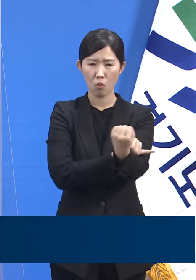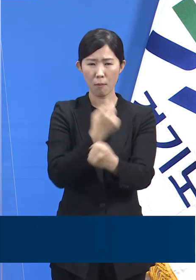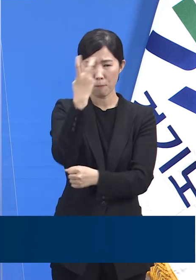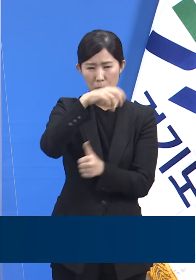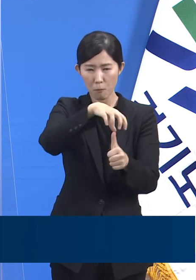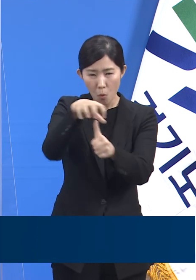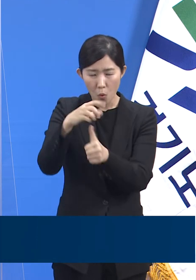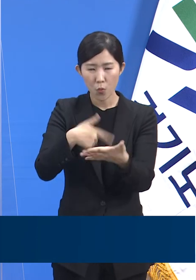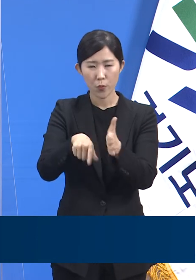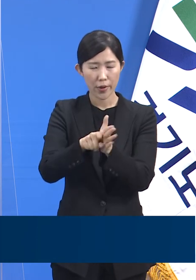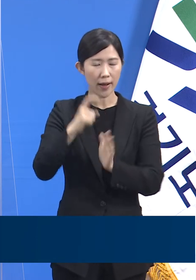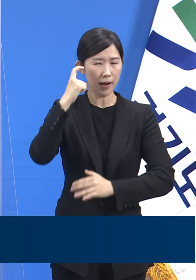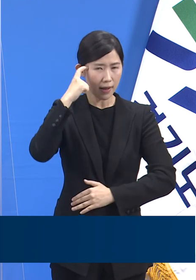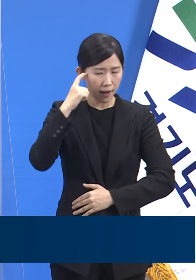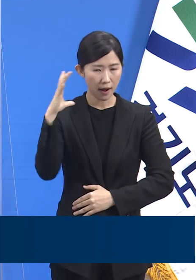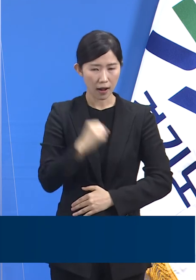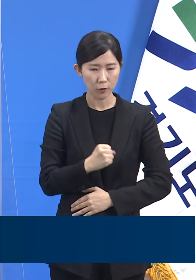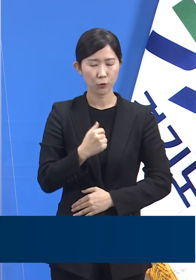깊이 고민하겠습니다.